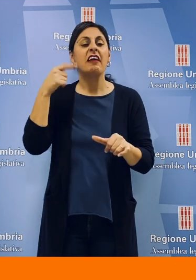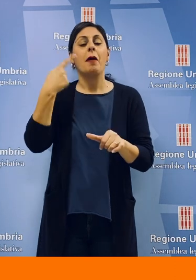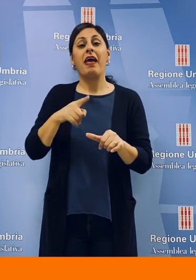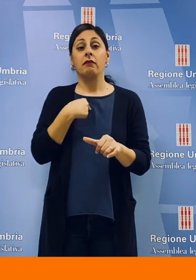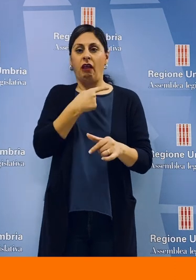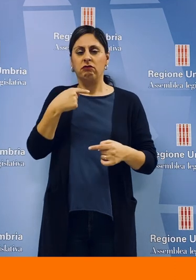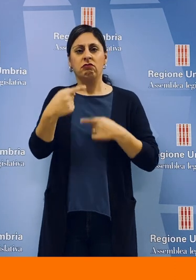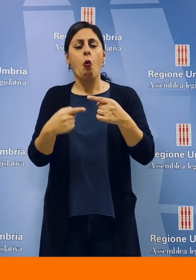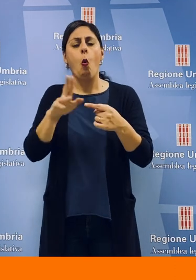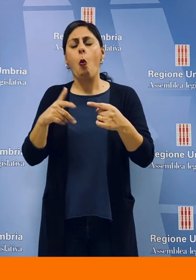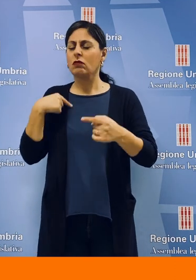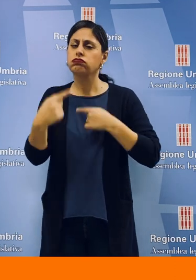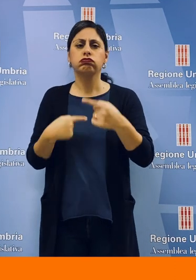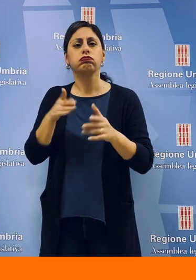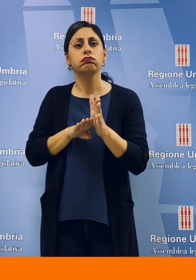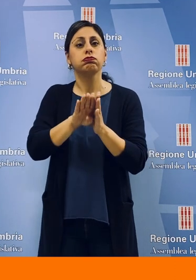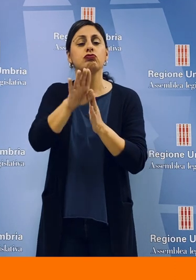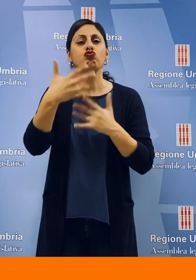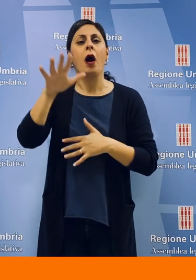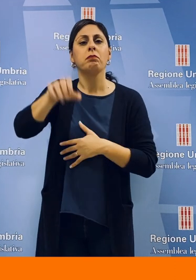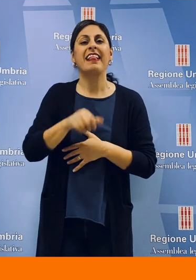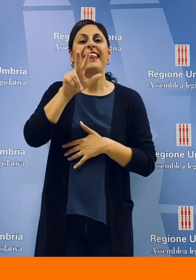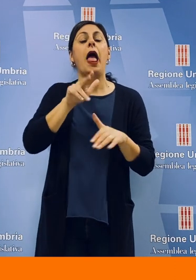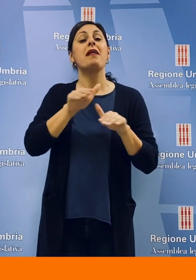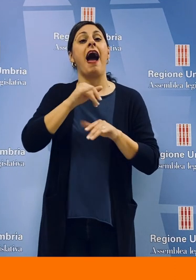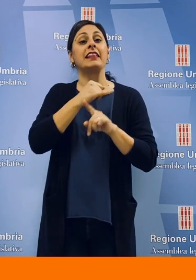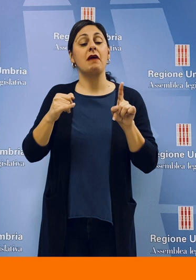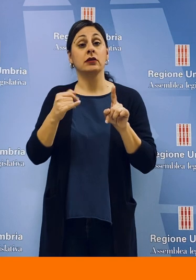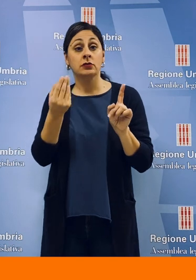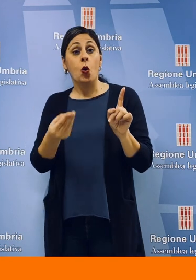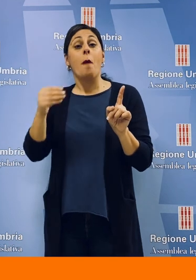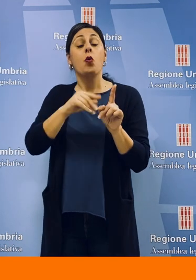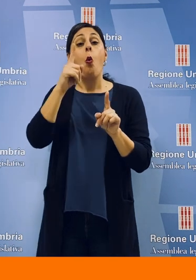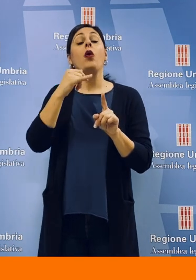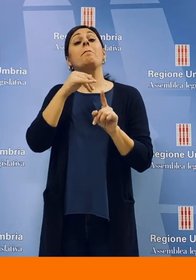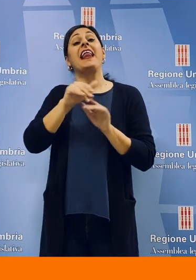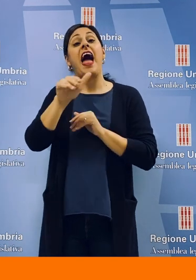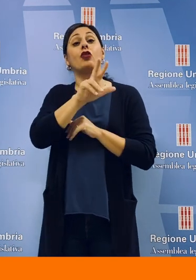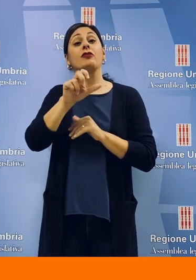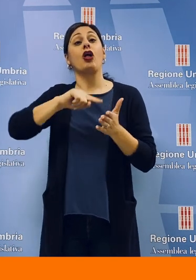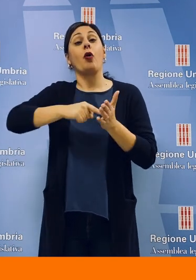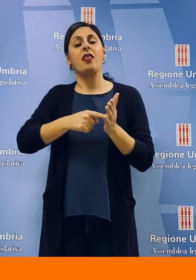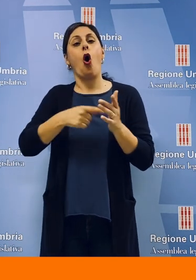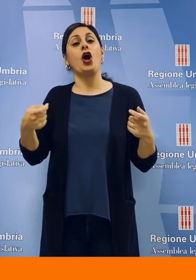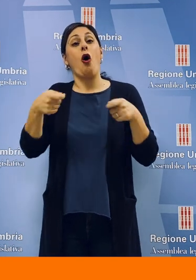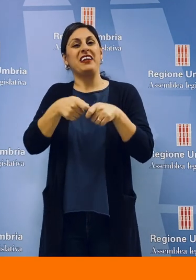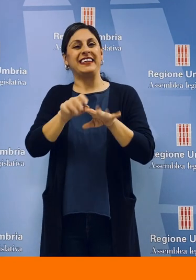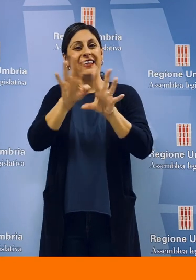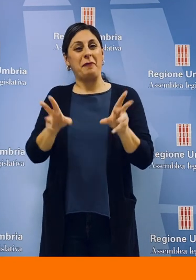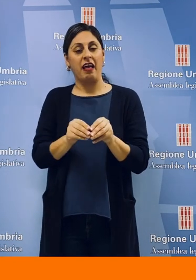per Donatella T6 è l'arma anticiclica per l'Umbria, che è riuscita a portare a casa 3 miliardi e mezzo, a cui si aggiunge un altro miliardo e 300